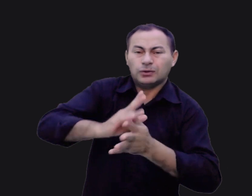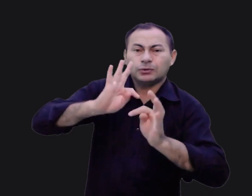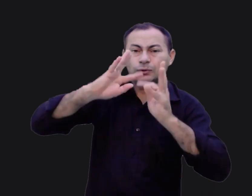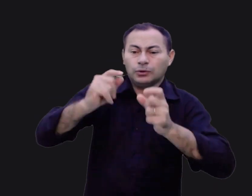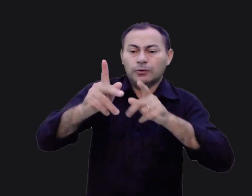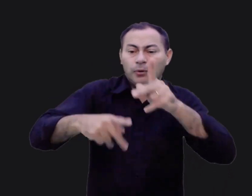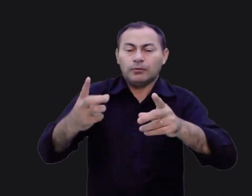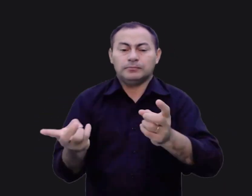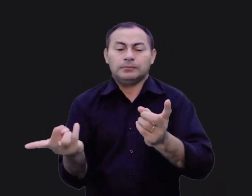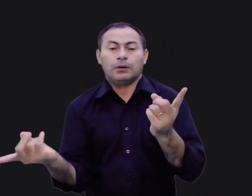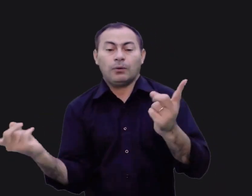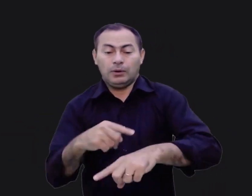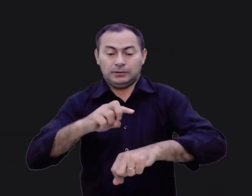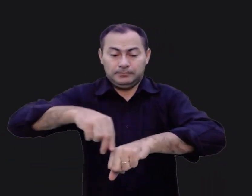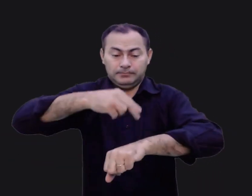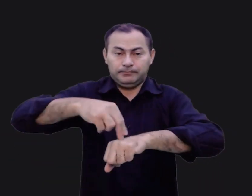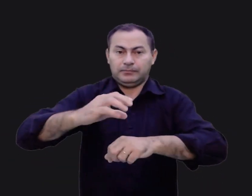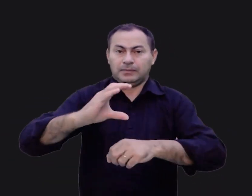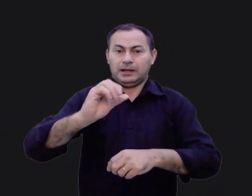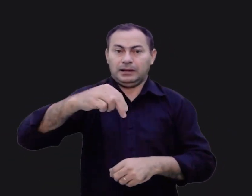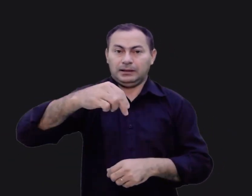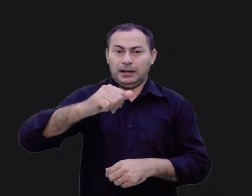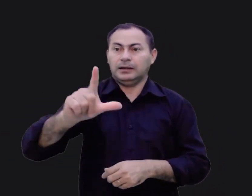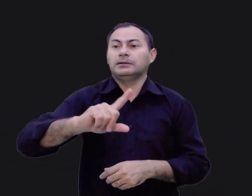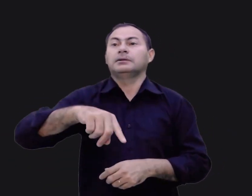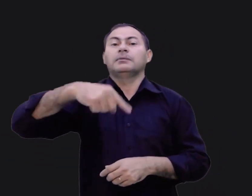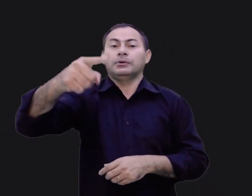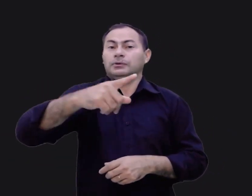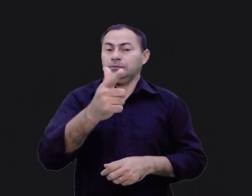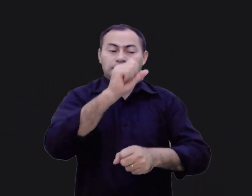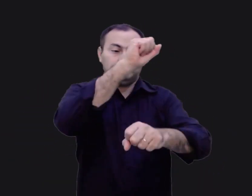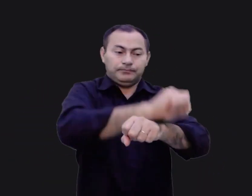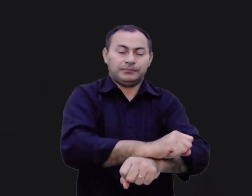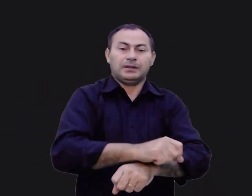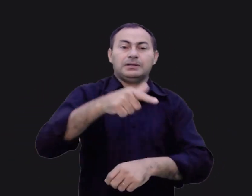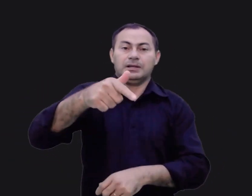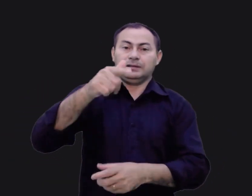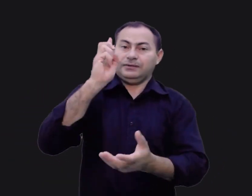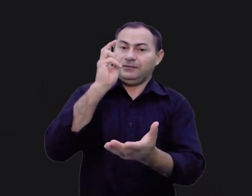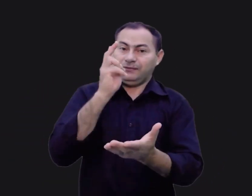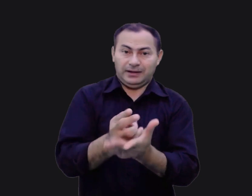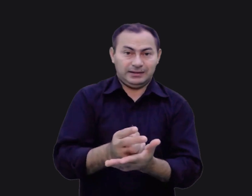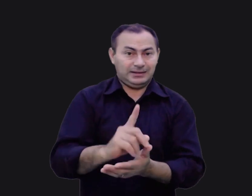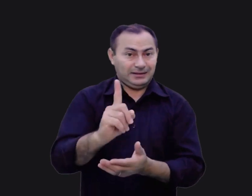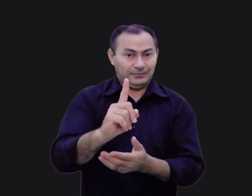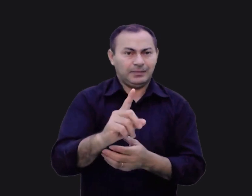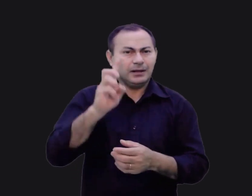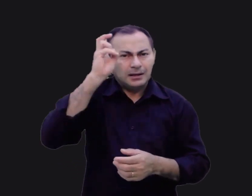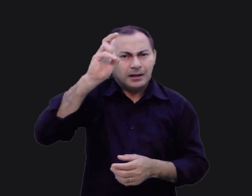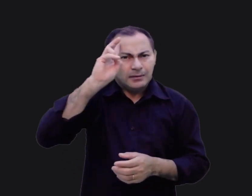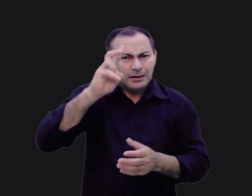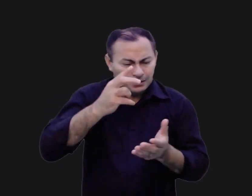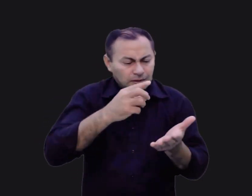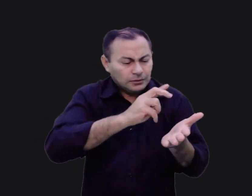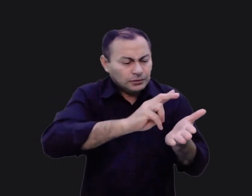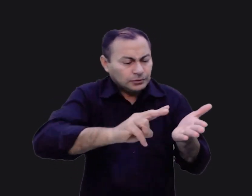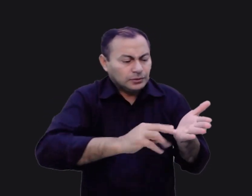de extermínio contra as nações de Canaã, mais tarde não teriam sido escravizados sete vezes. Lemos sobre isso no livro de